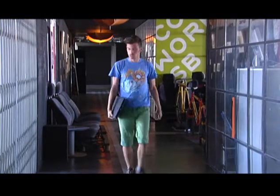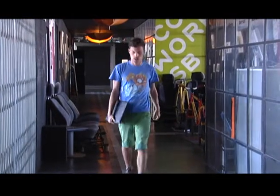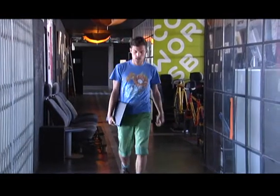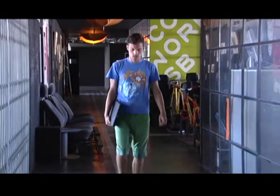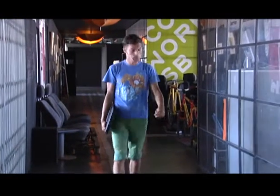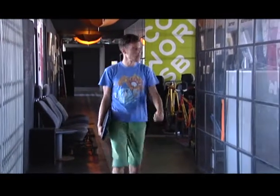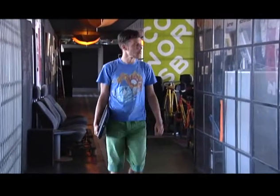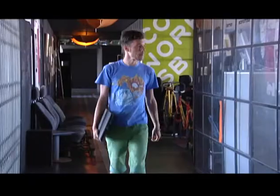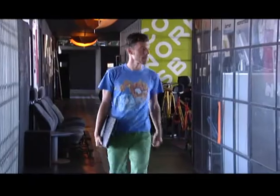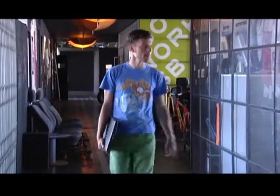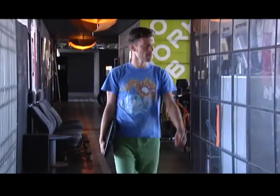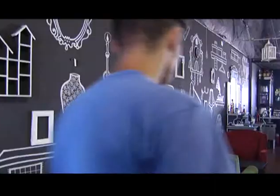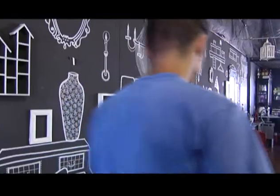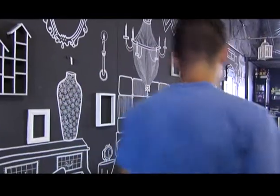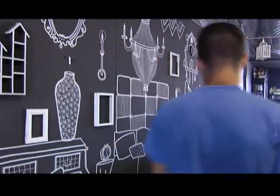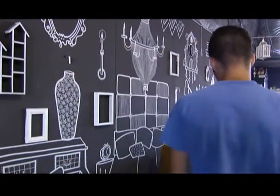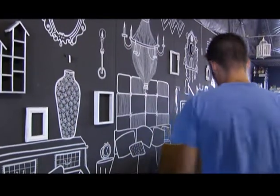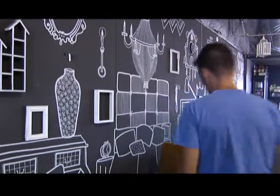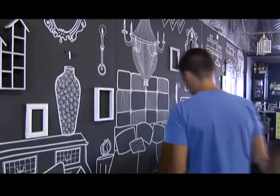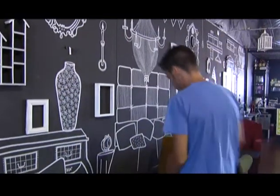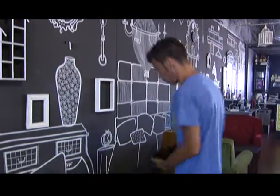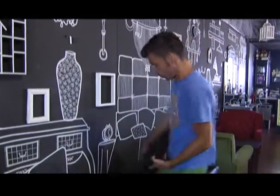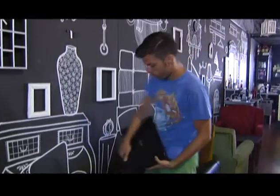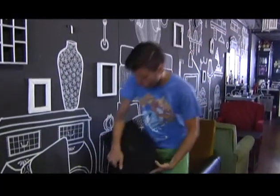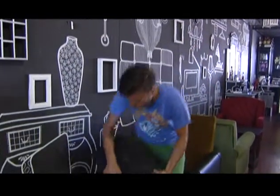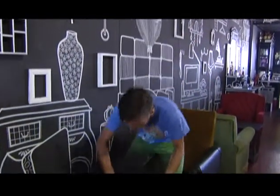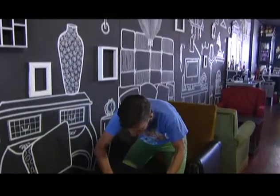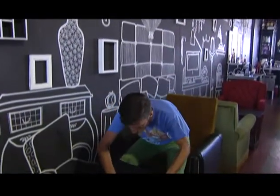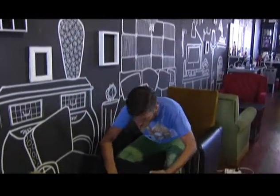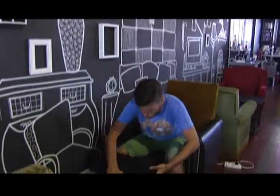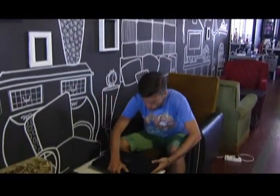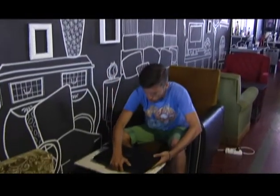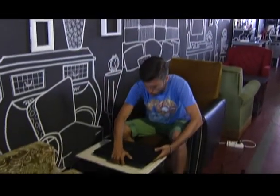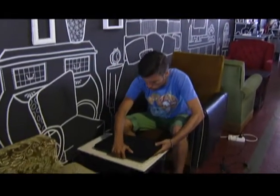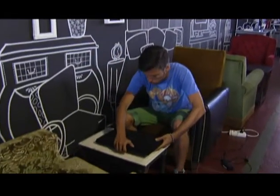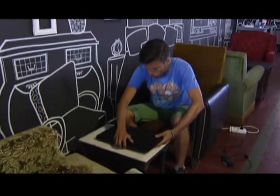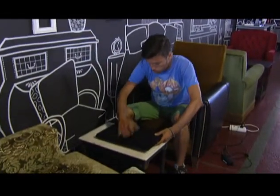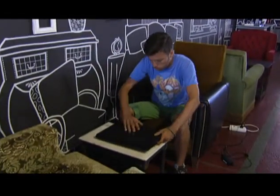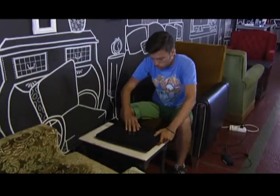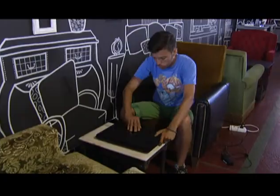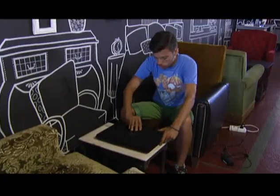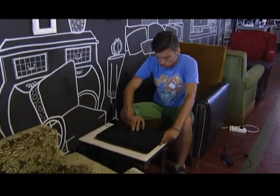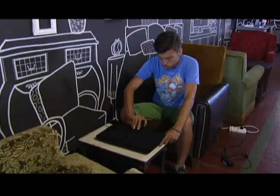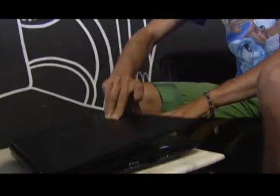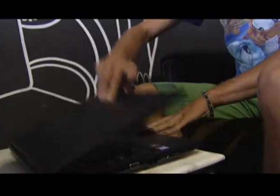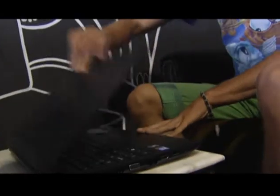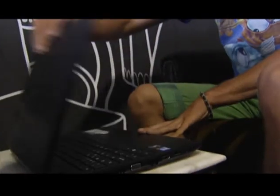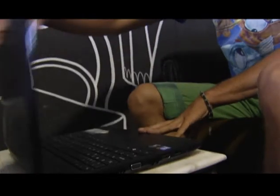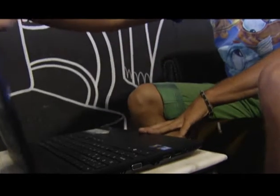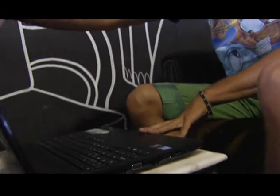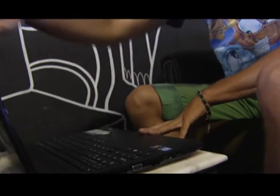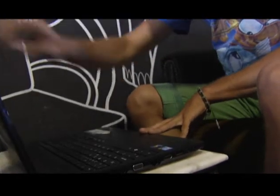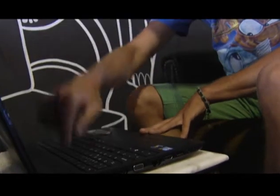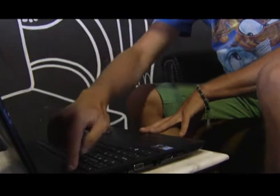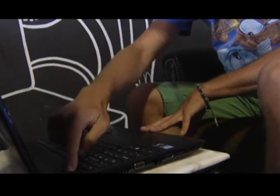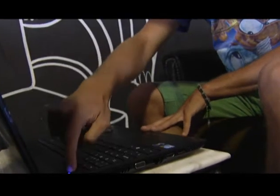Este é o Pedro e é cliente da Caixa. É um cidadão surdo entre os cerca de 120 mil que existem atualmente em Portugal.